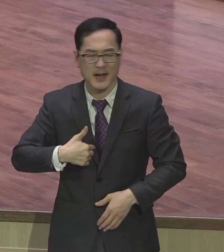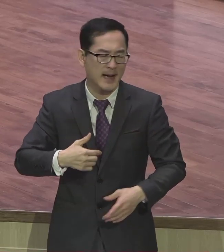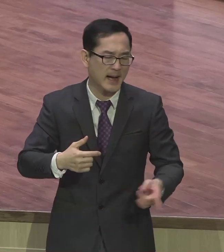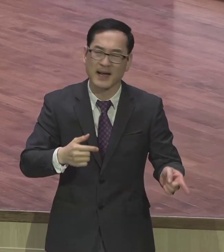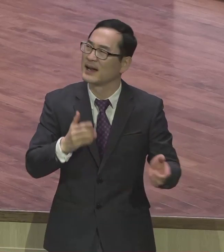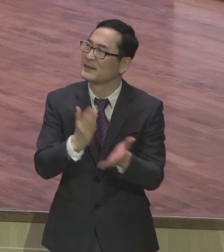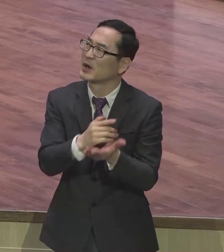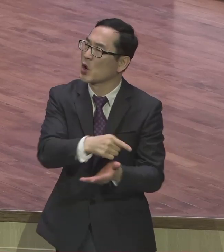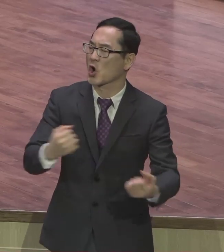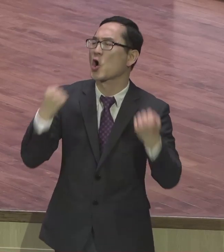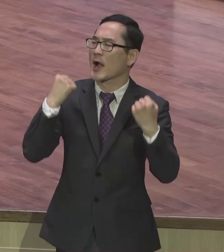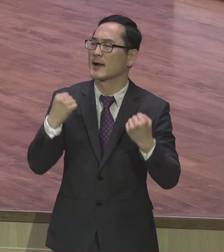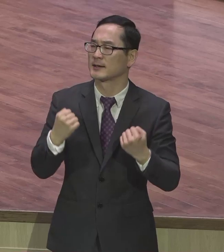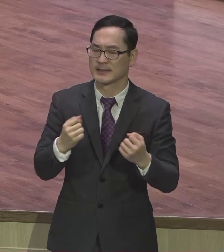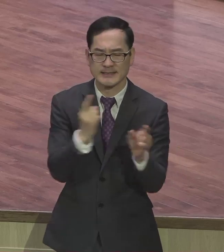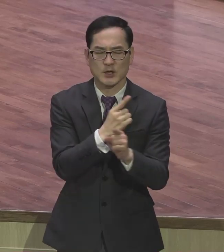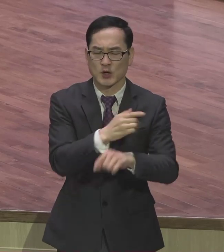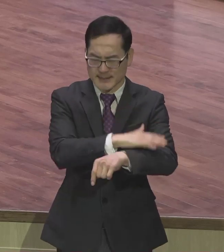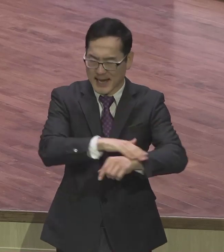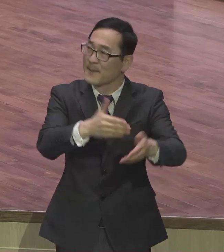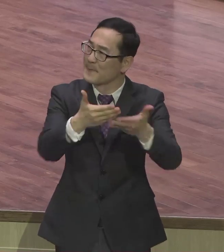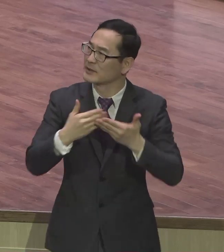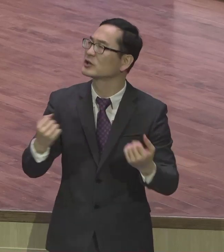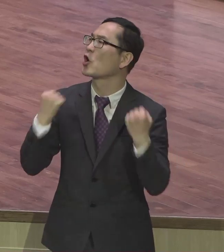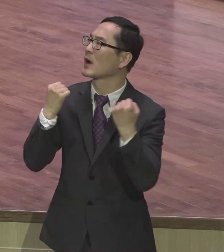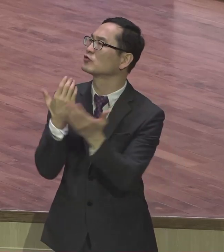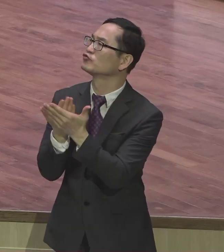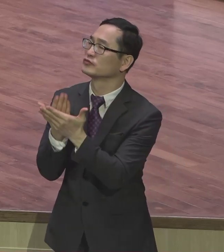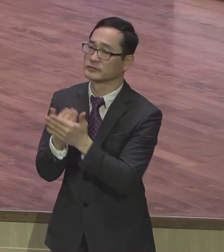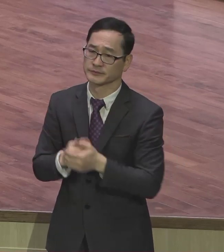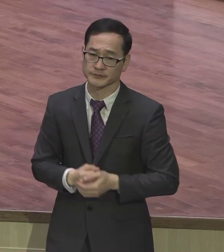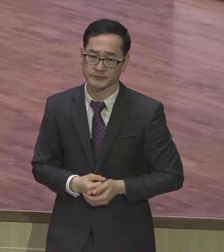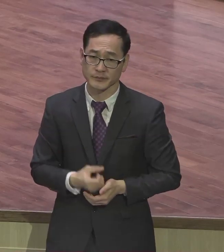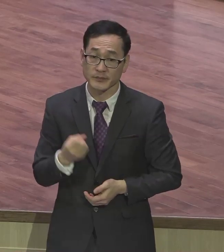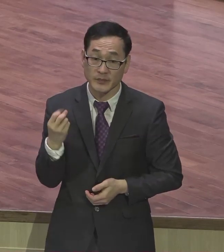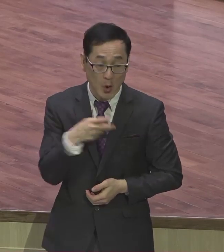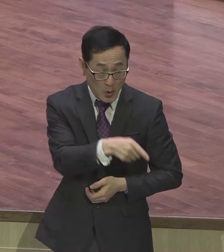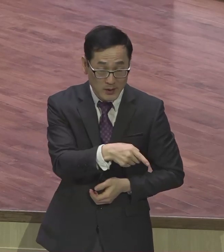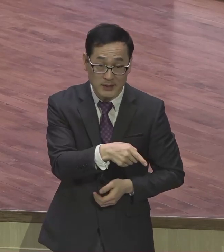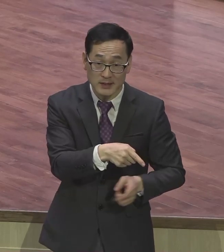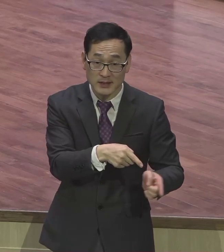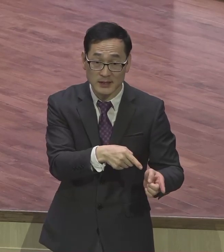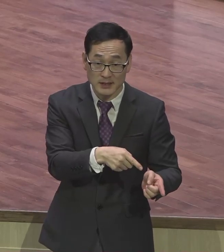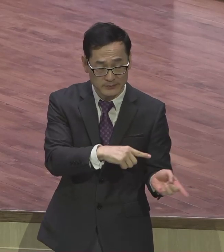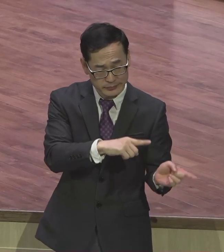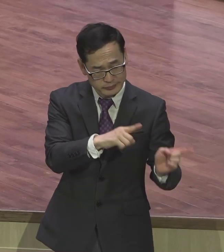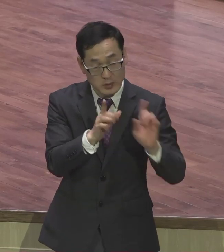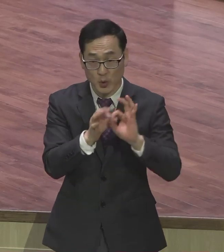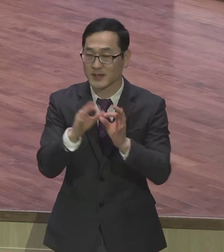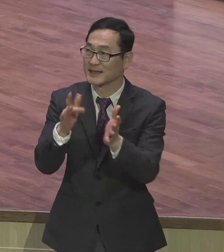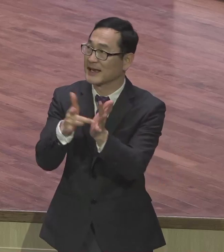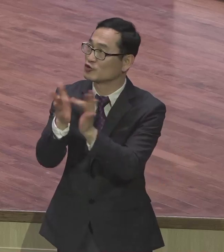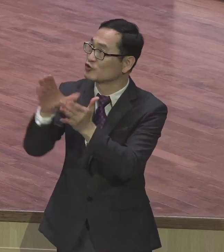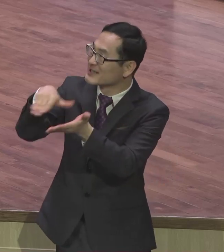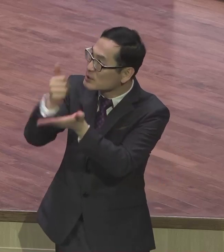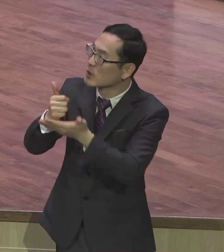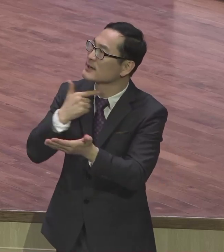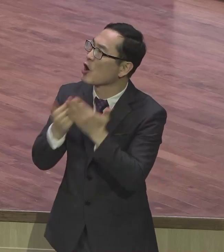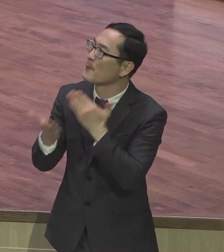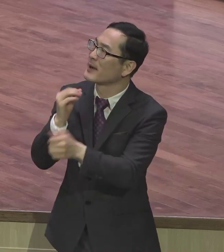통해서 정말 예수님이 글자의 심을 처음 기하여 주옵소서 모든 것을 합력하여